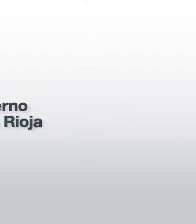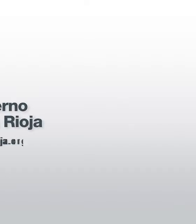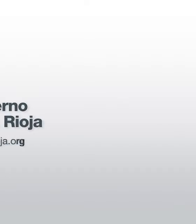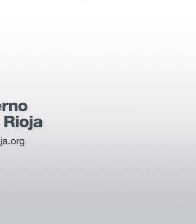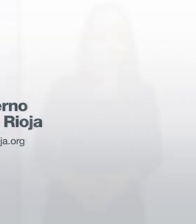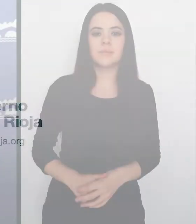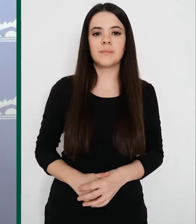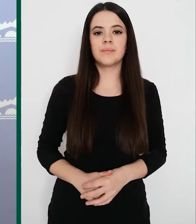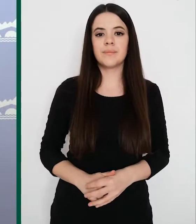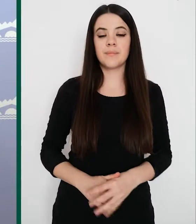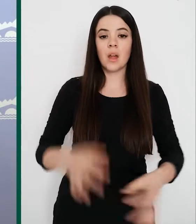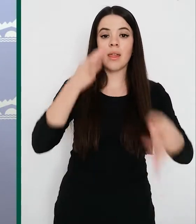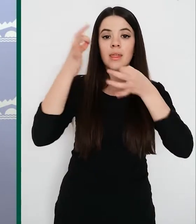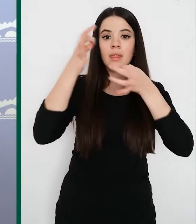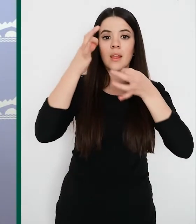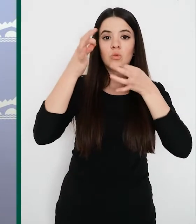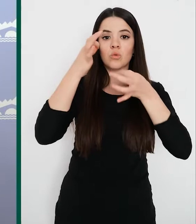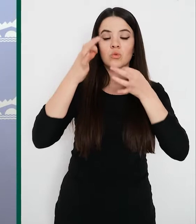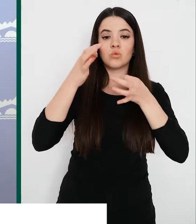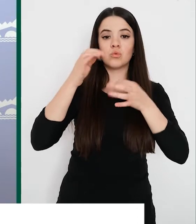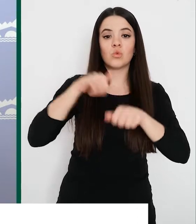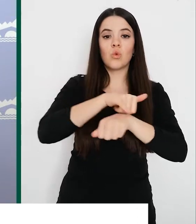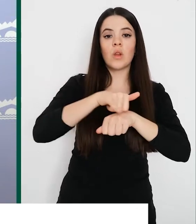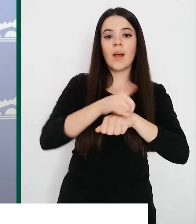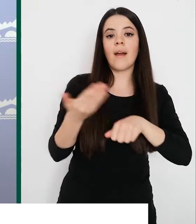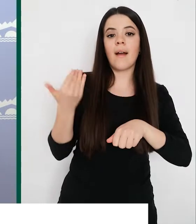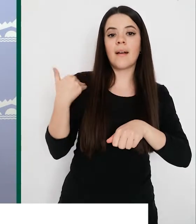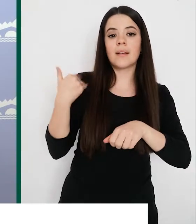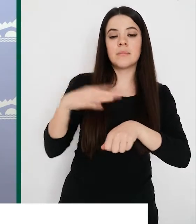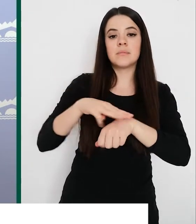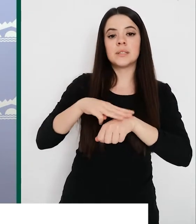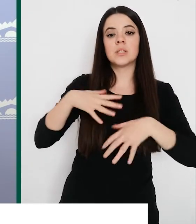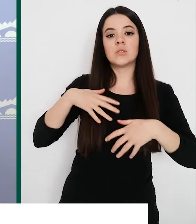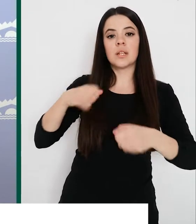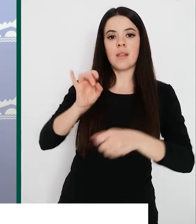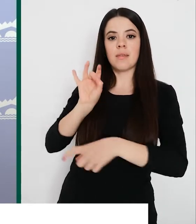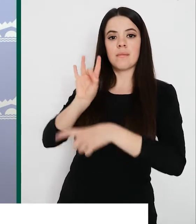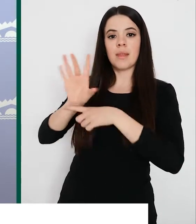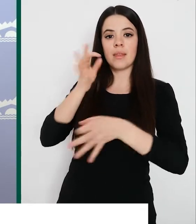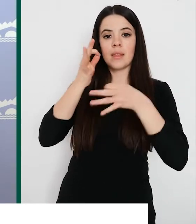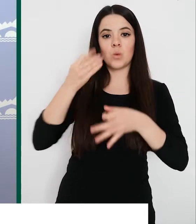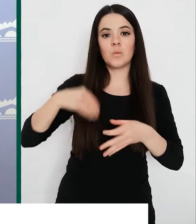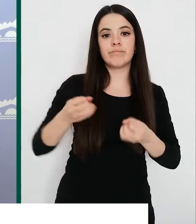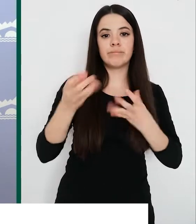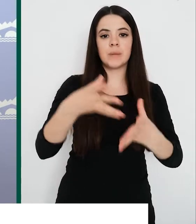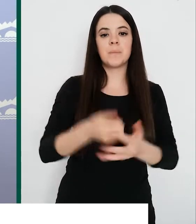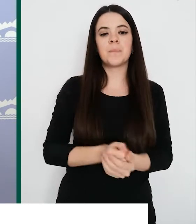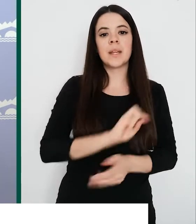En los datos que el Gobierno de La Rioja comunicó ayer al Ministerio de Sanidad, figuraban 37 casos